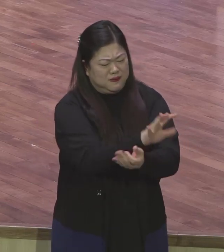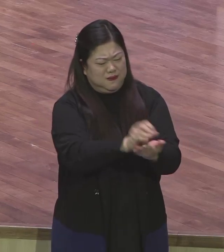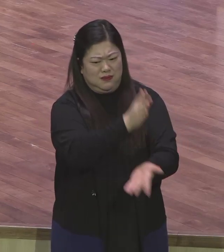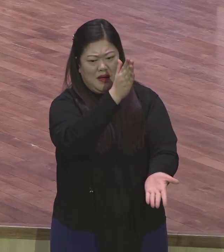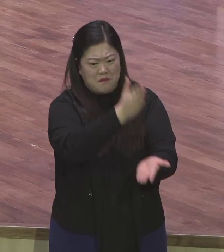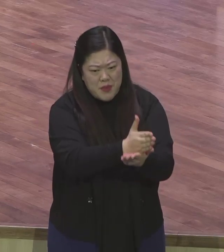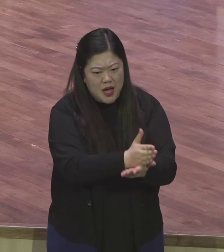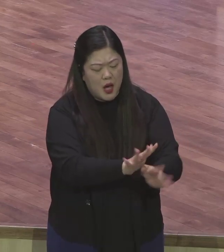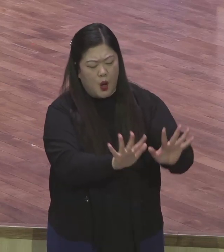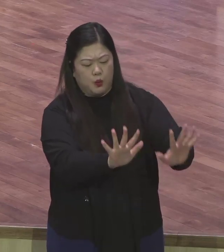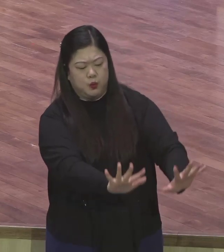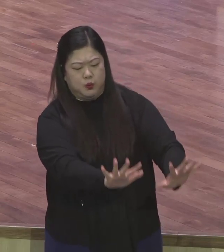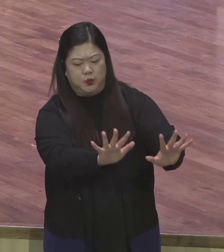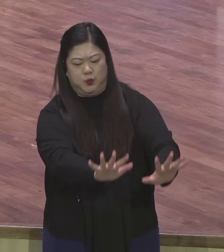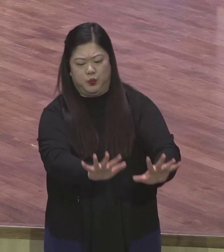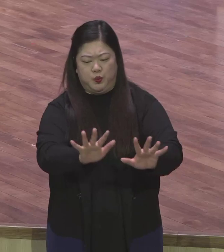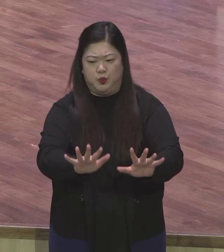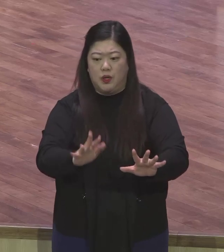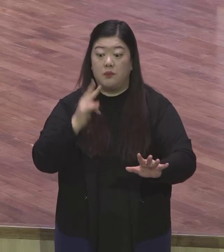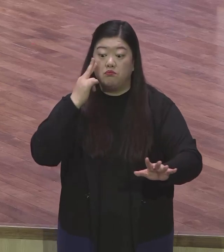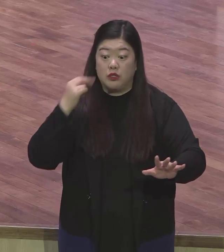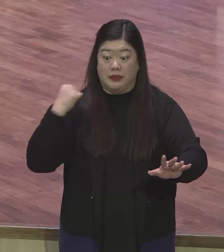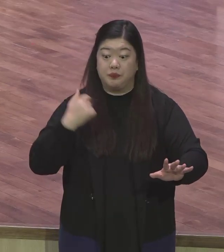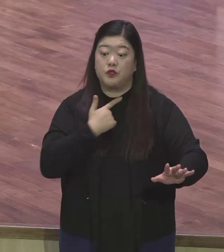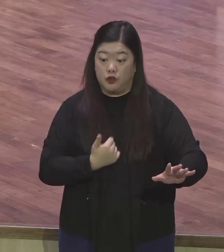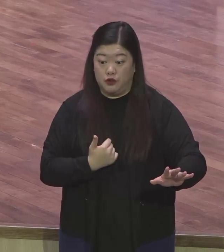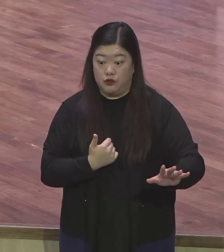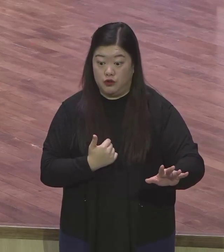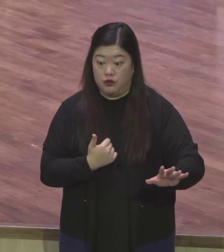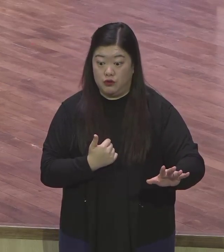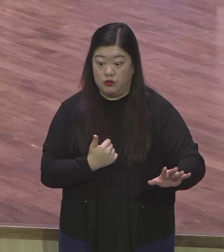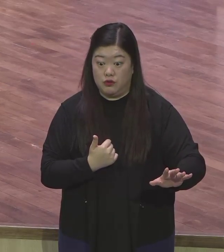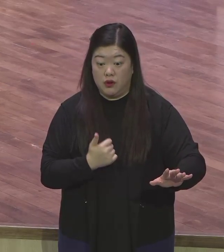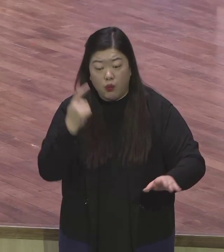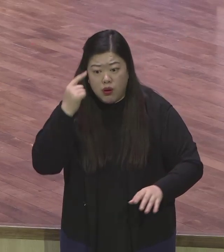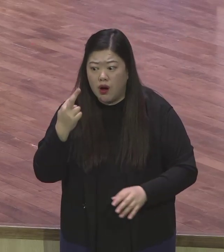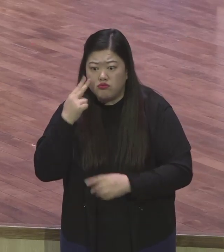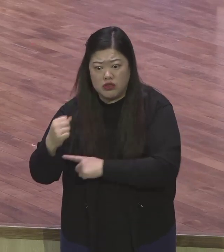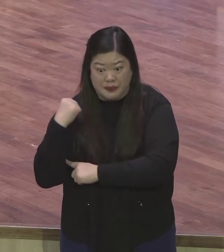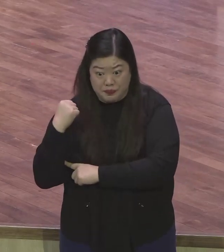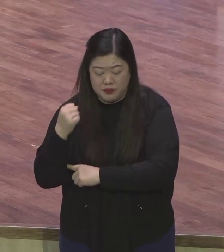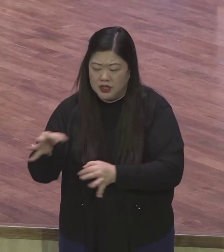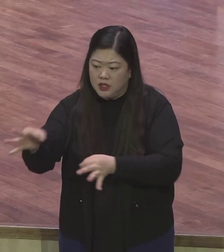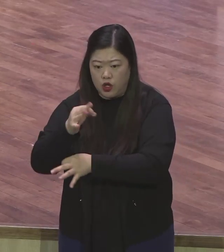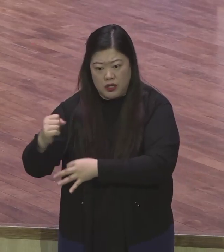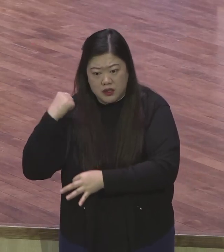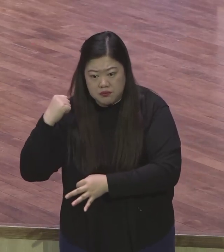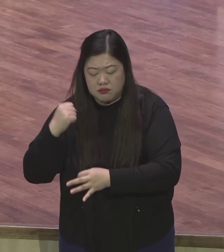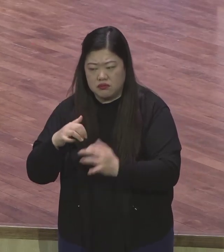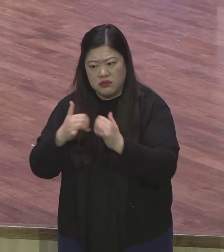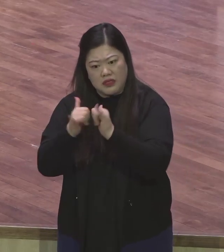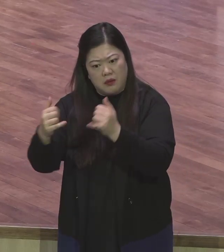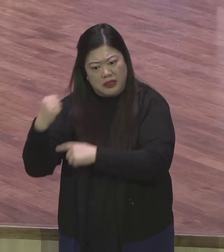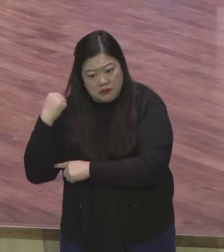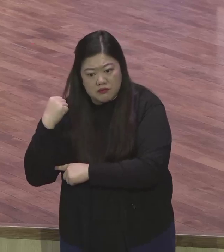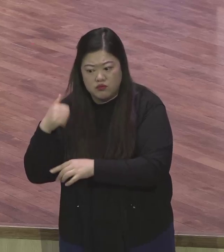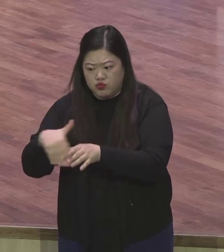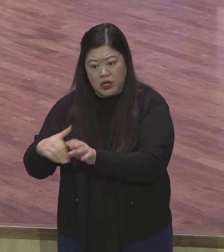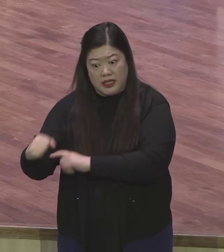그렇게 평화롭게 살도록 삶이 있고 책임 있는 나라예요 이거를 염두에 두고 정치를 해야